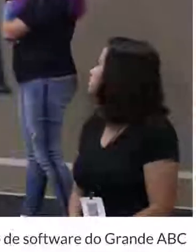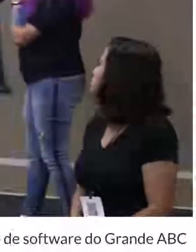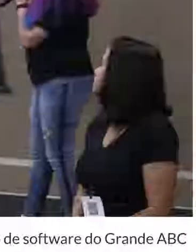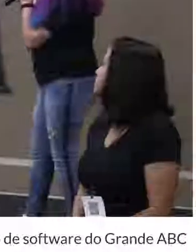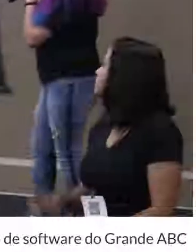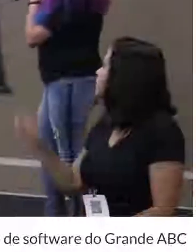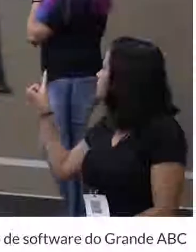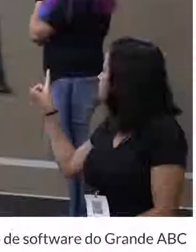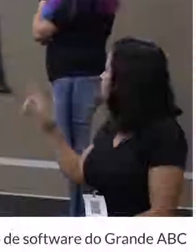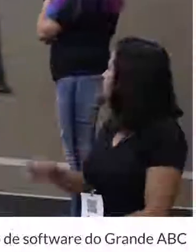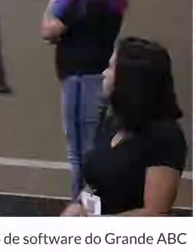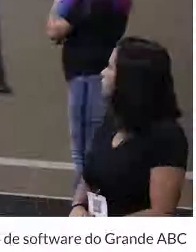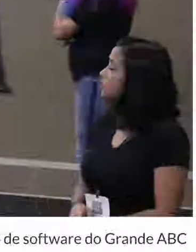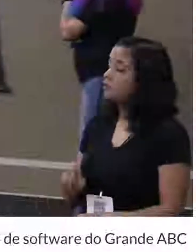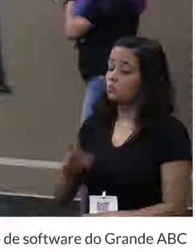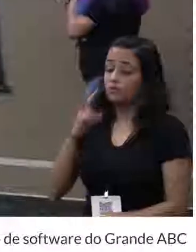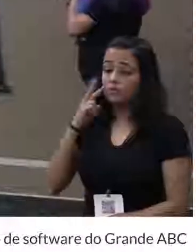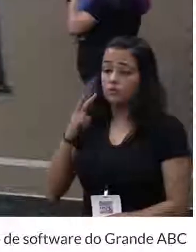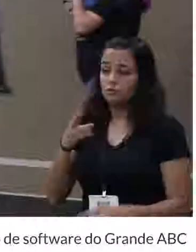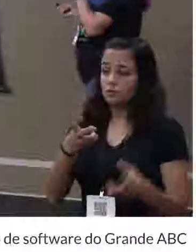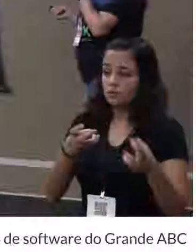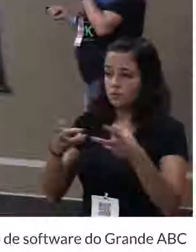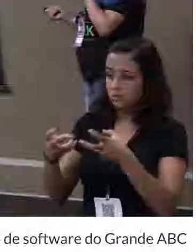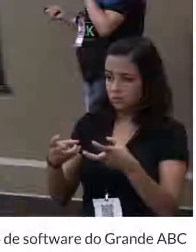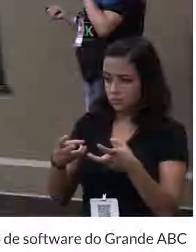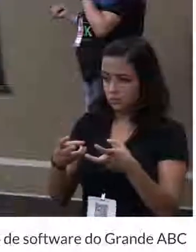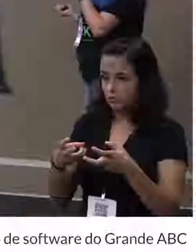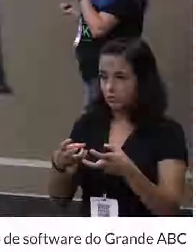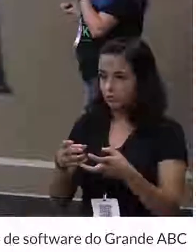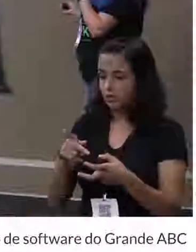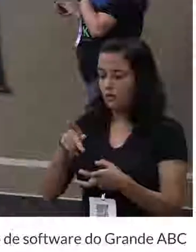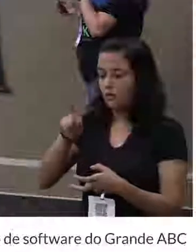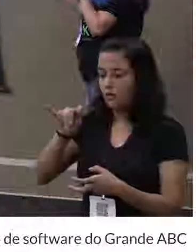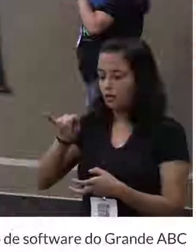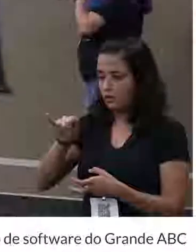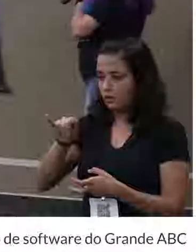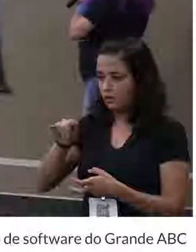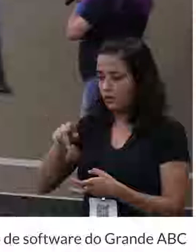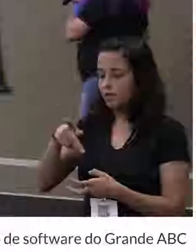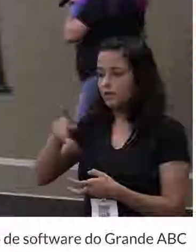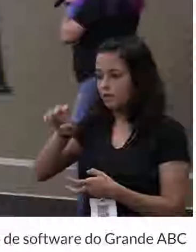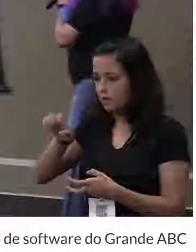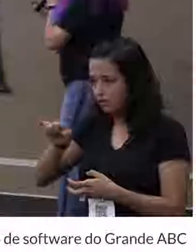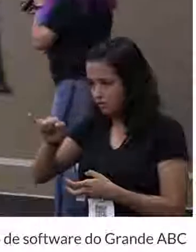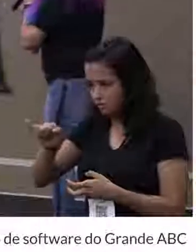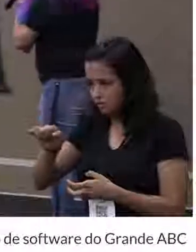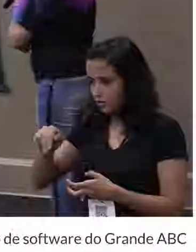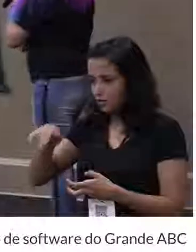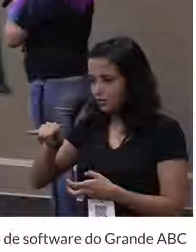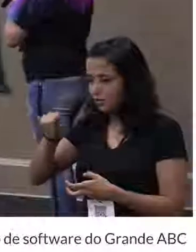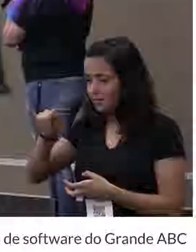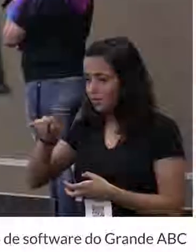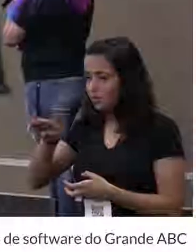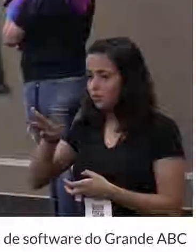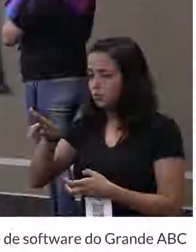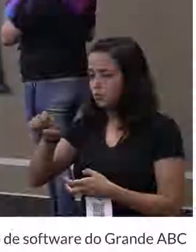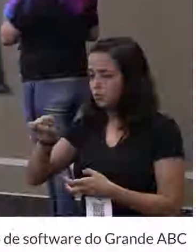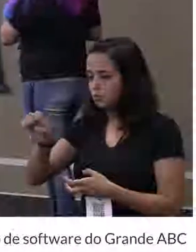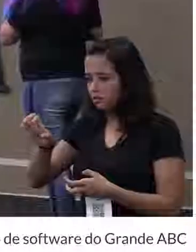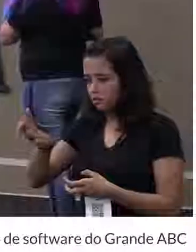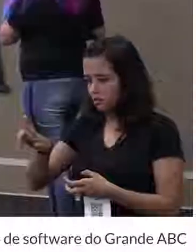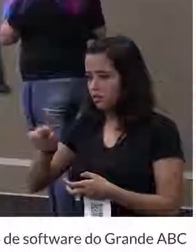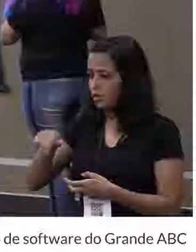Esse daqui, só para vocês verem, é o can I use das custom properties. Como eu disse, todos os importantes.